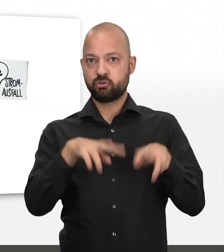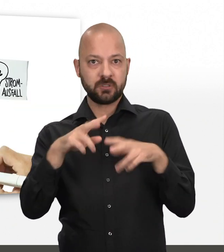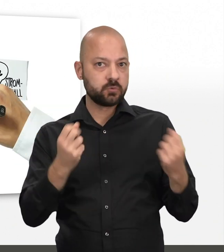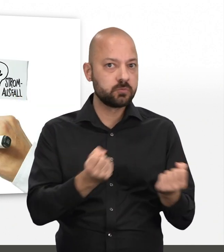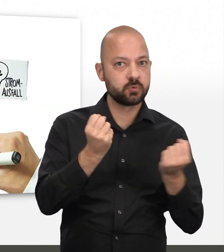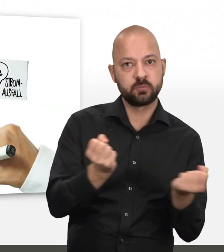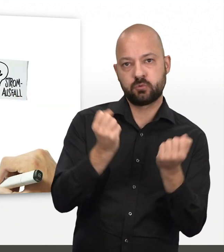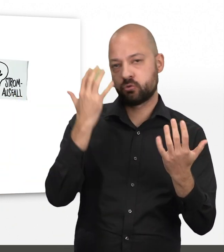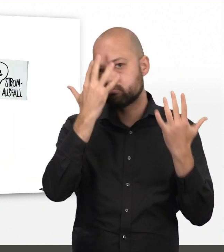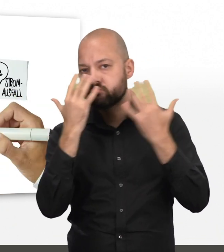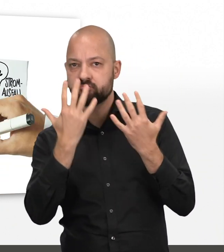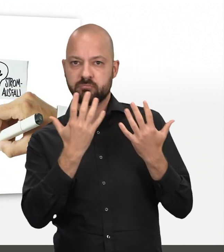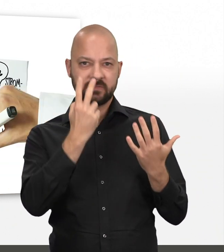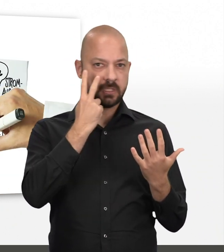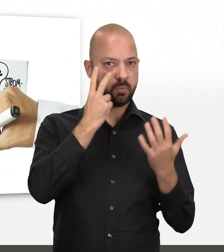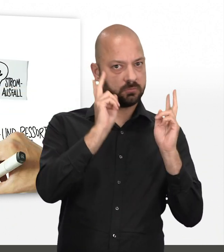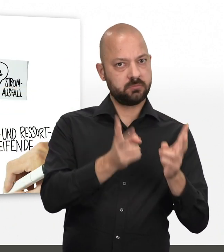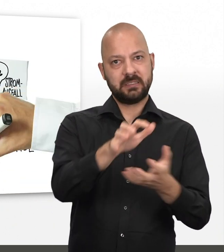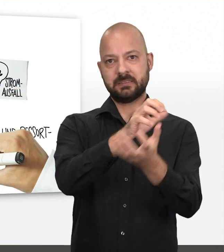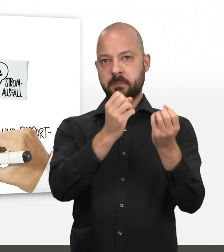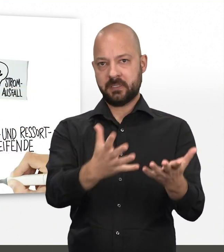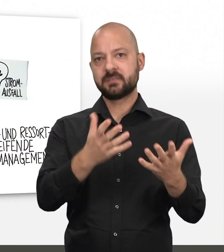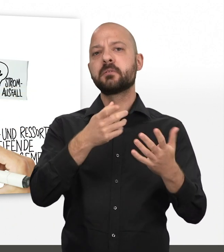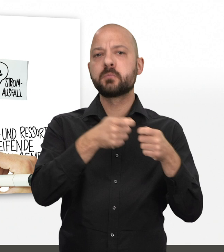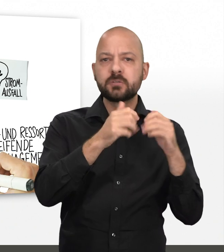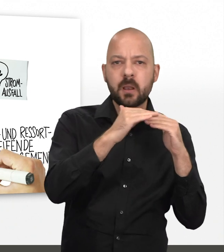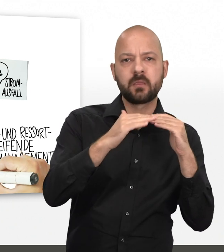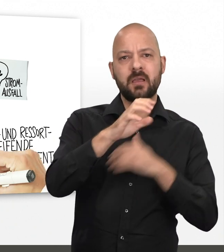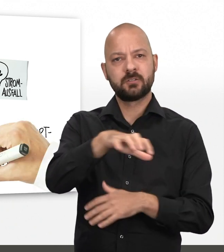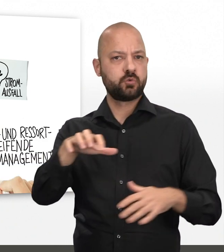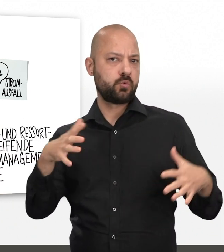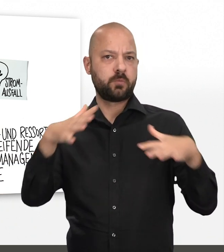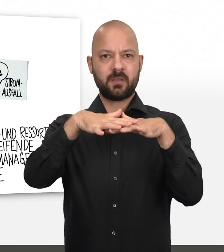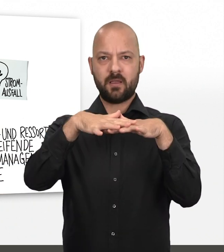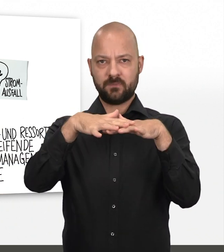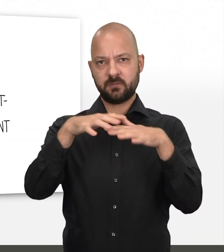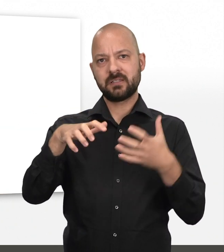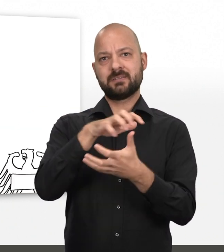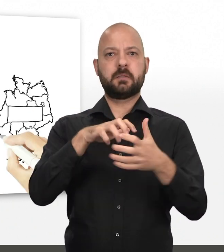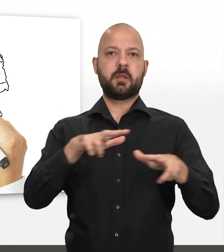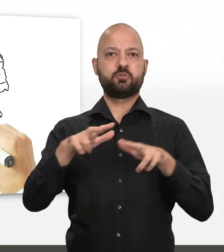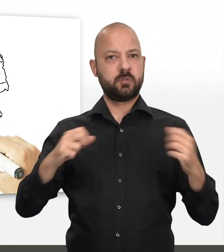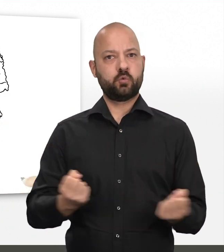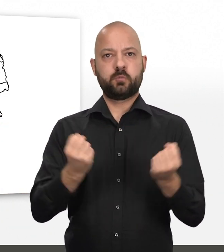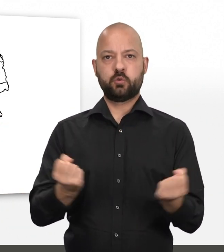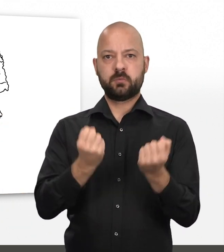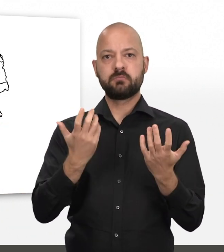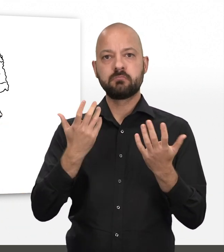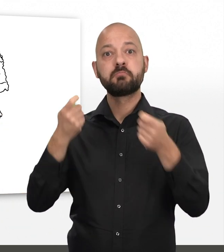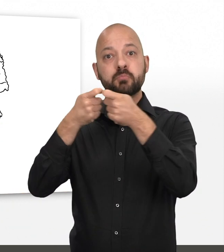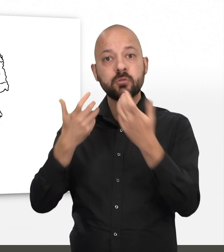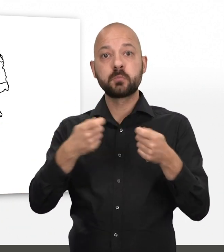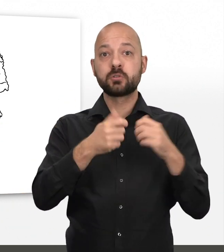Szenarien behandelt und für länder- und ressortübergreifende Krisenmanagement-Exercise steht. Die Befugnisse von